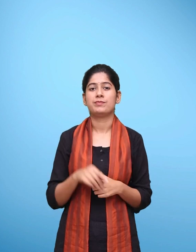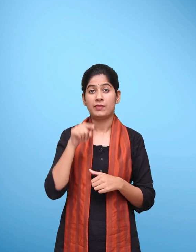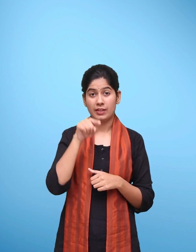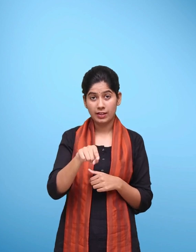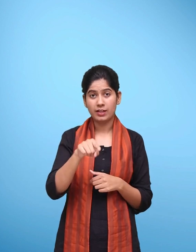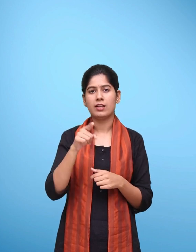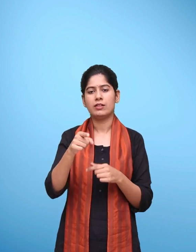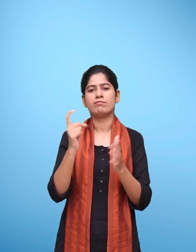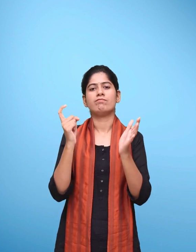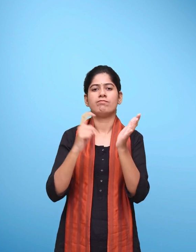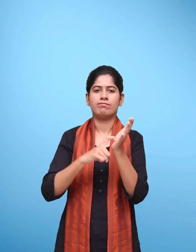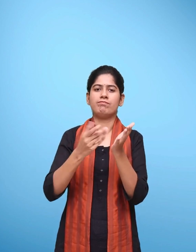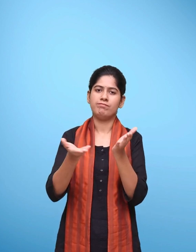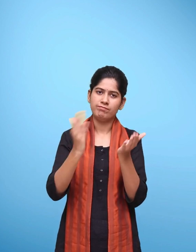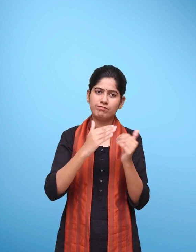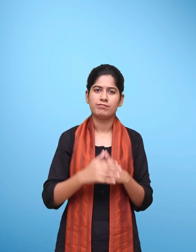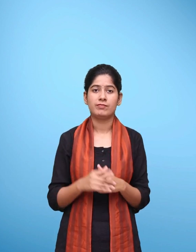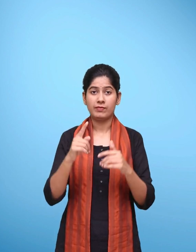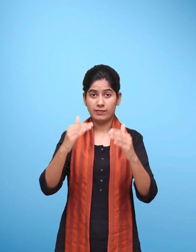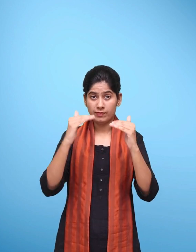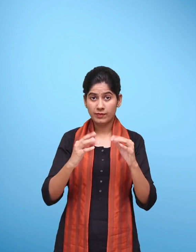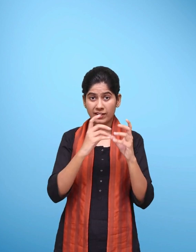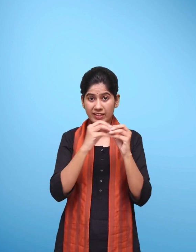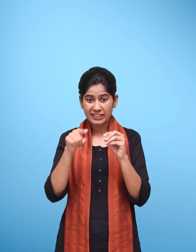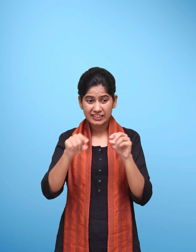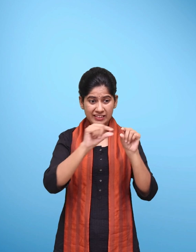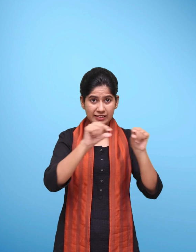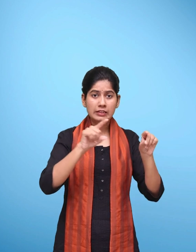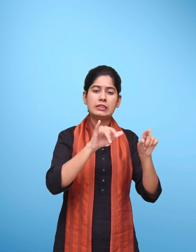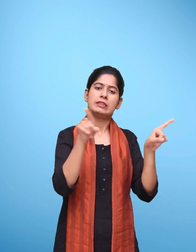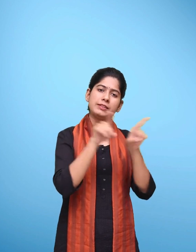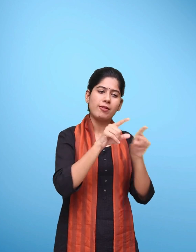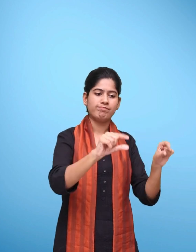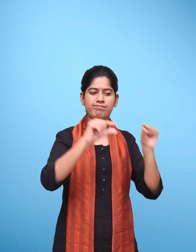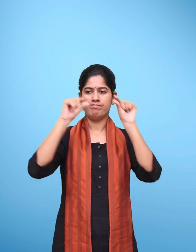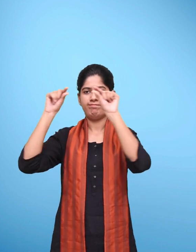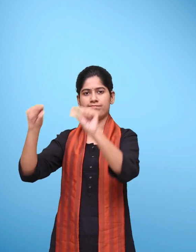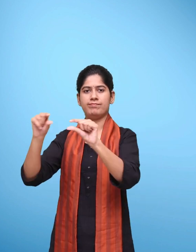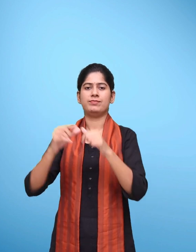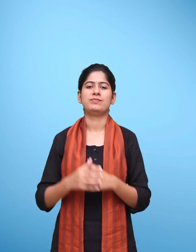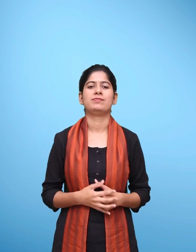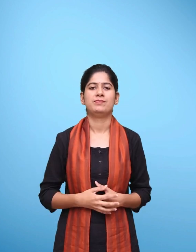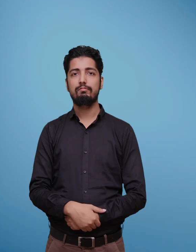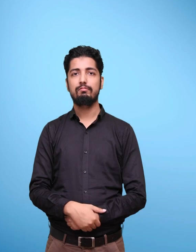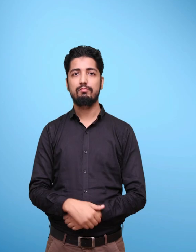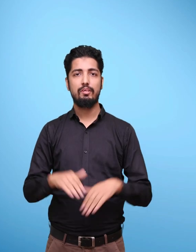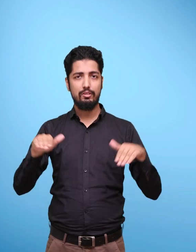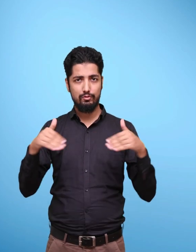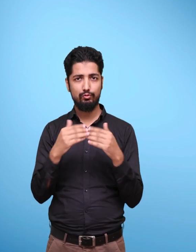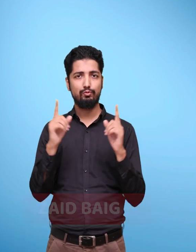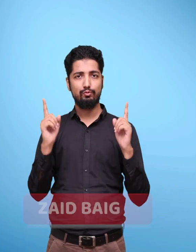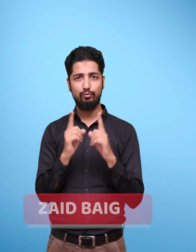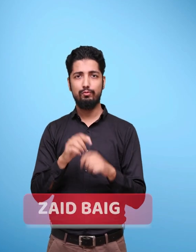पर जाएं और QR code के नीचे दिये गए अल्फा न्यूमरिक code को दर्ज करें. 4.